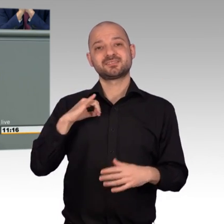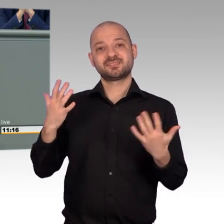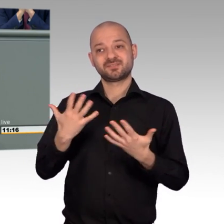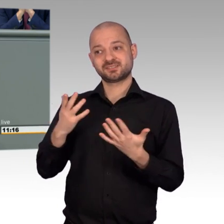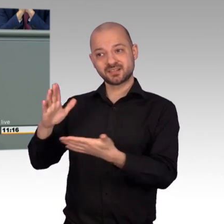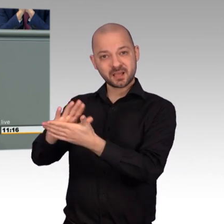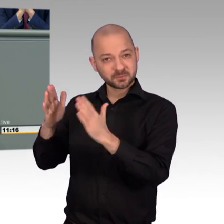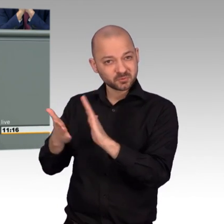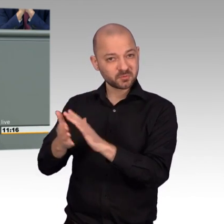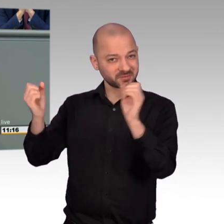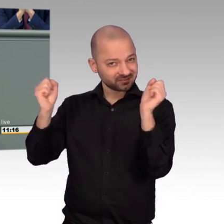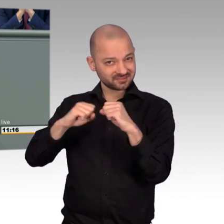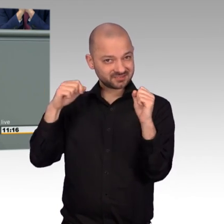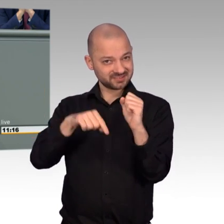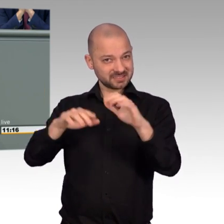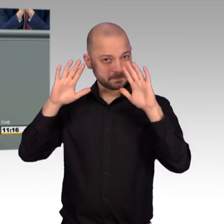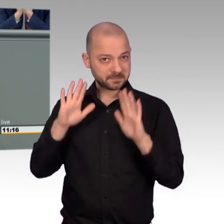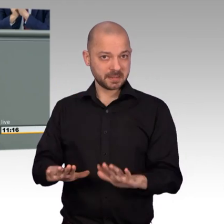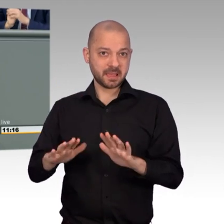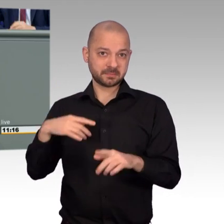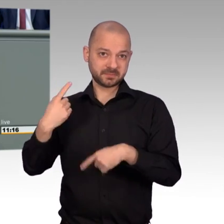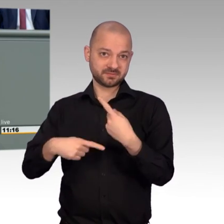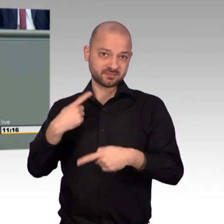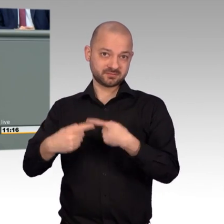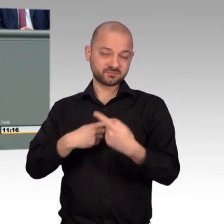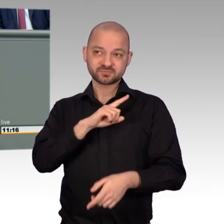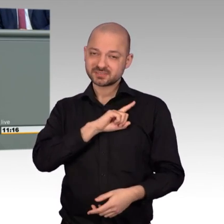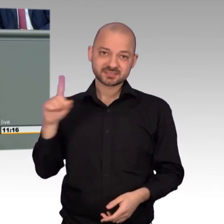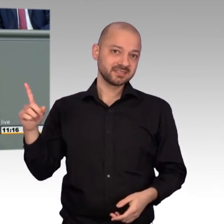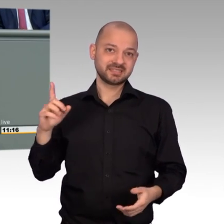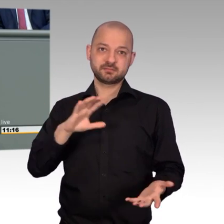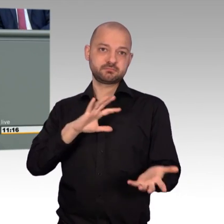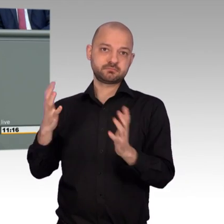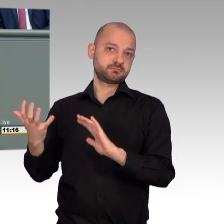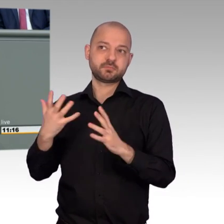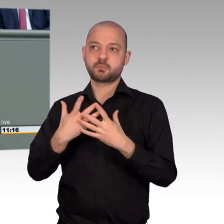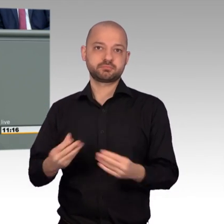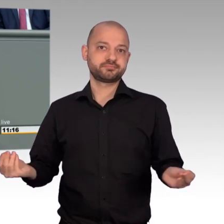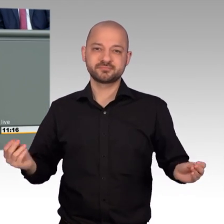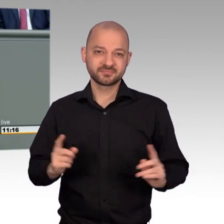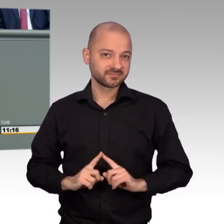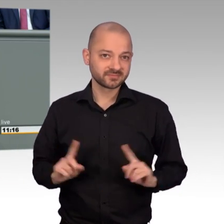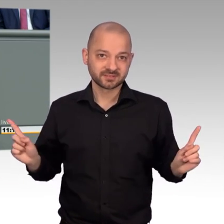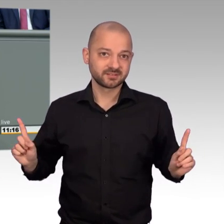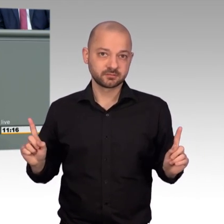er zurzeit, das Abkommen einhält, an diesem Abkommen fest, liebe Kolleginnen und Kollegen, das sollten wir auch im Bündnis klar formulieren.